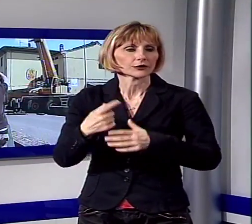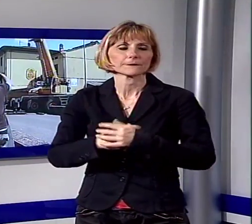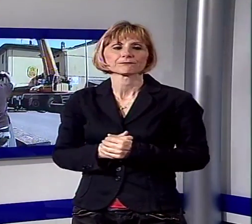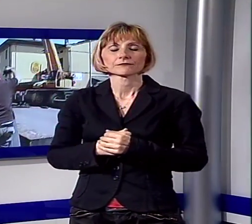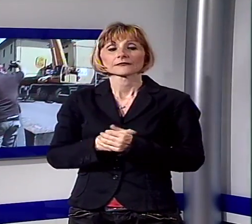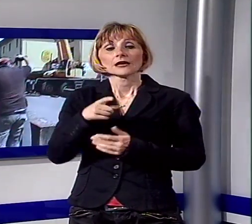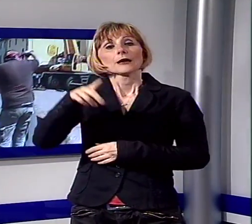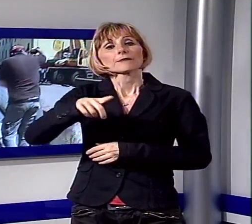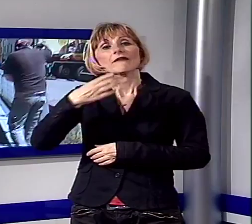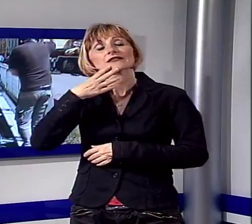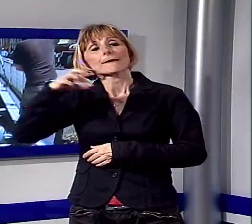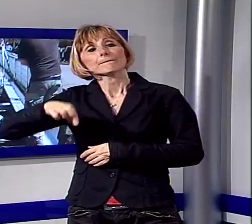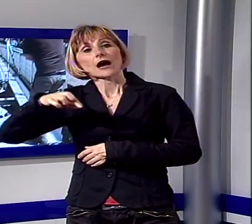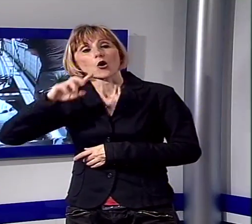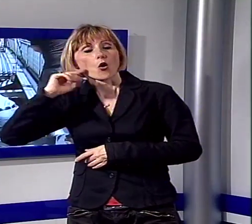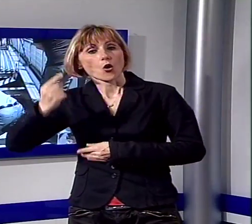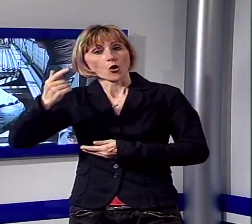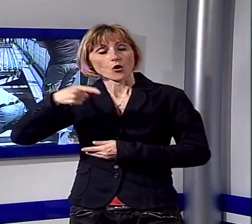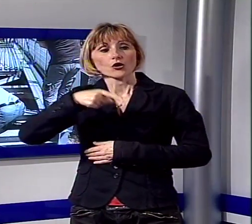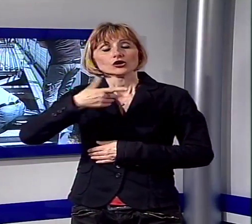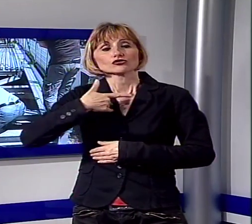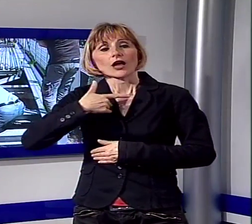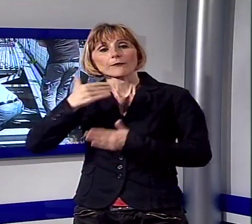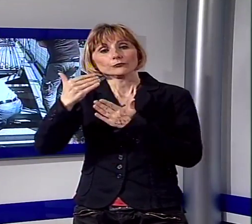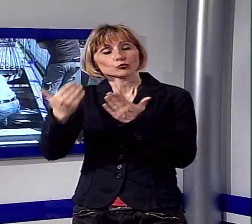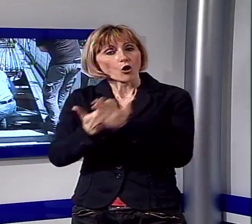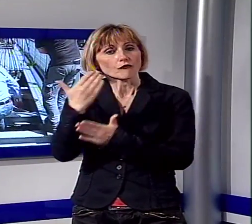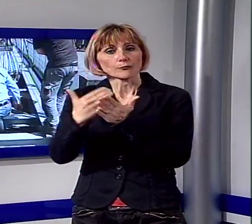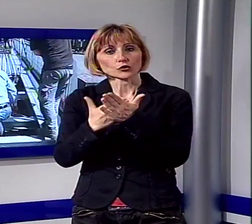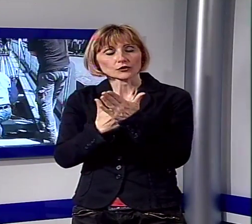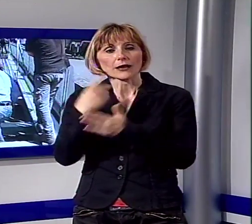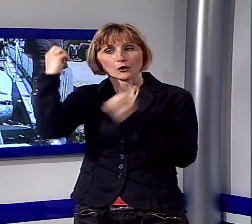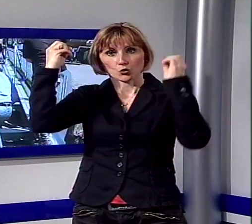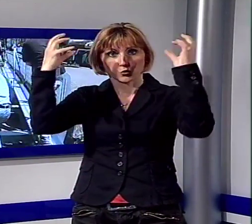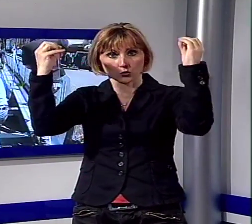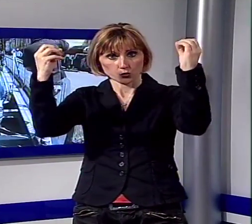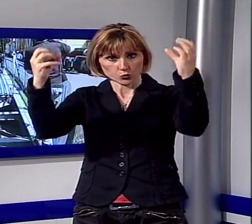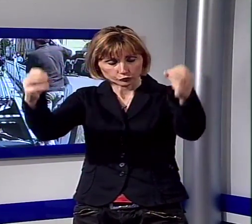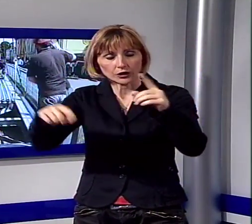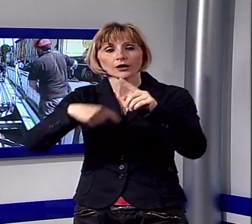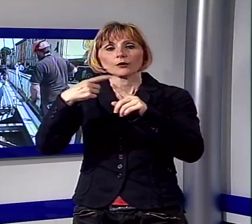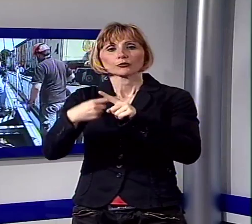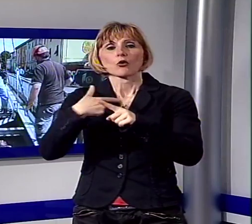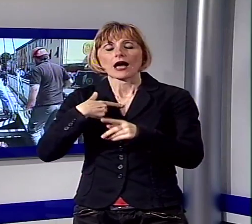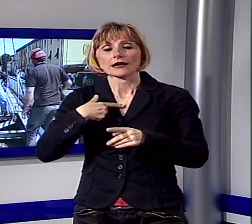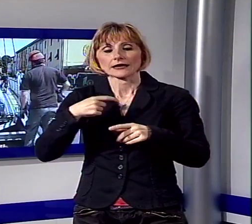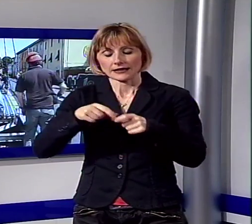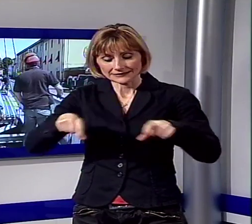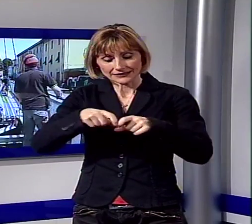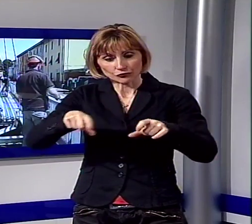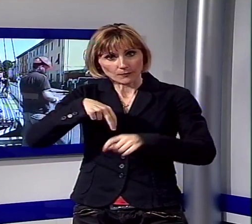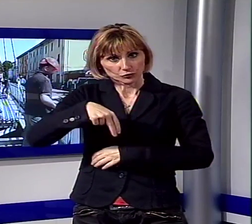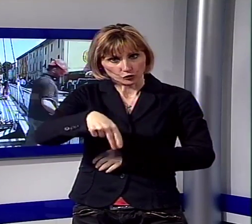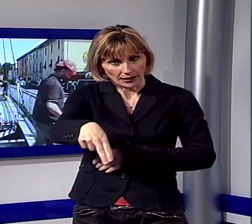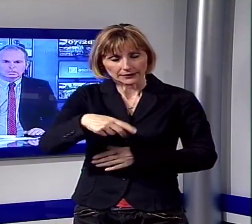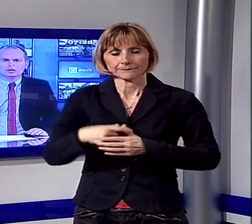viabilità a Pieve San Paolo sono in programma anche l'installazione di alcuni punti luce e il rifacimento degli attraversamenti pedonali.